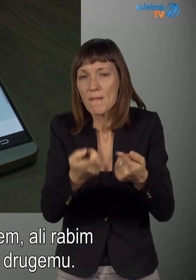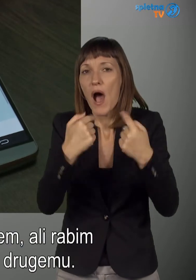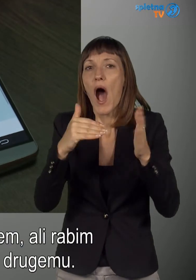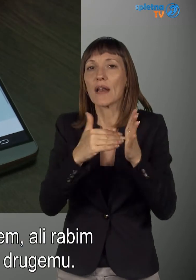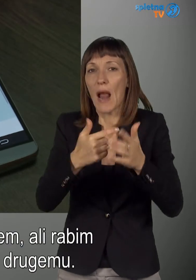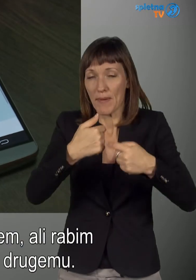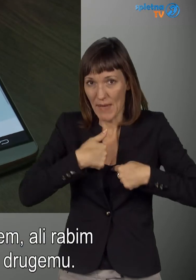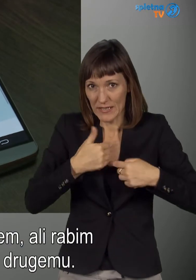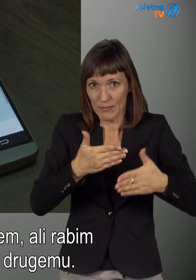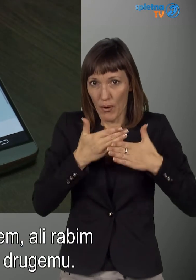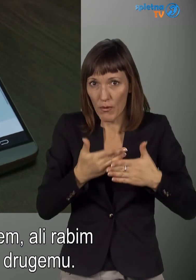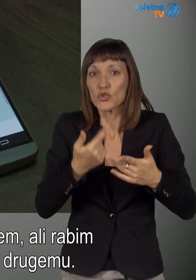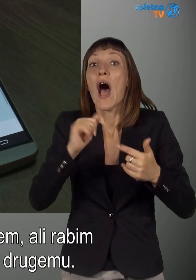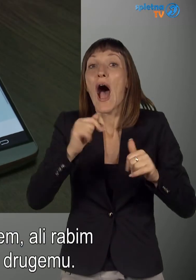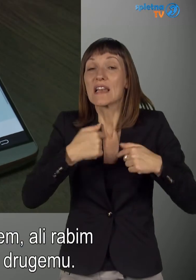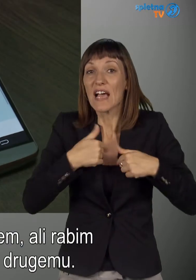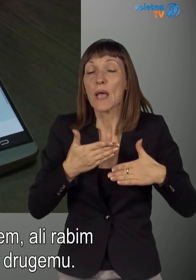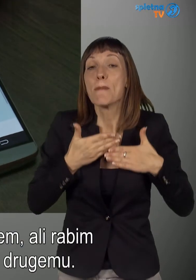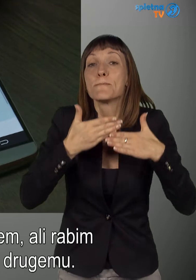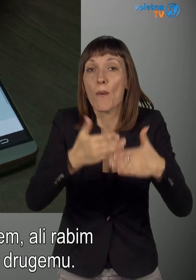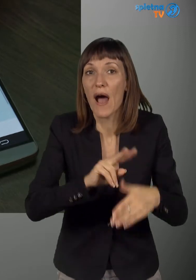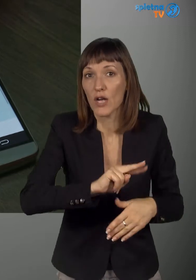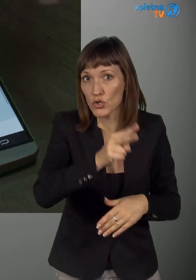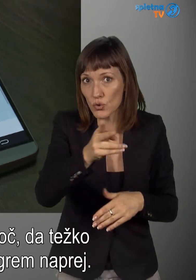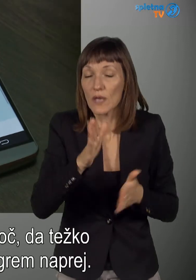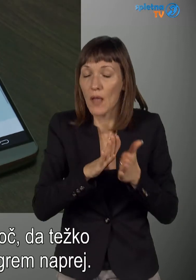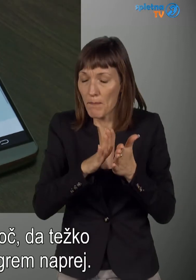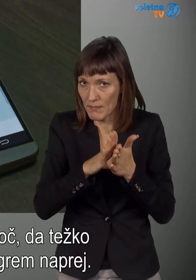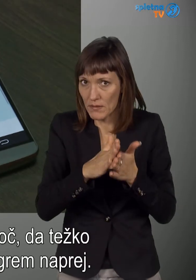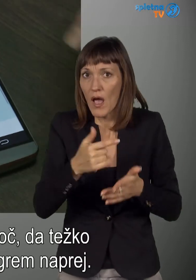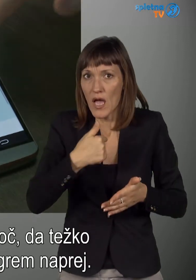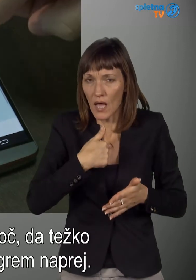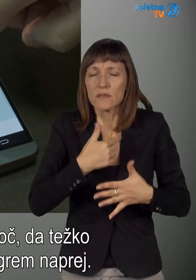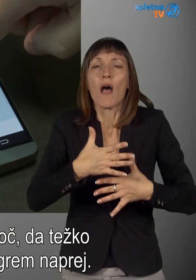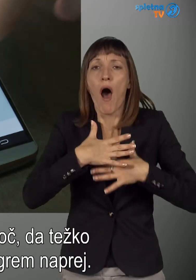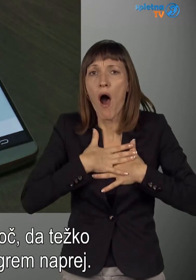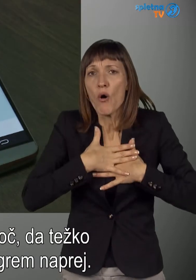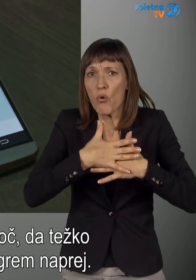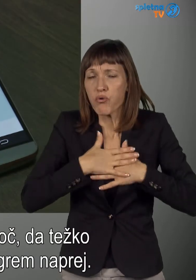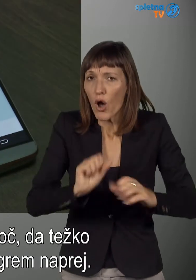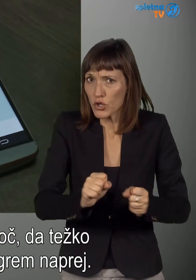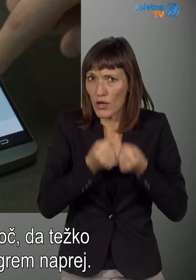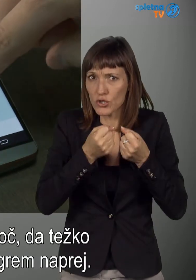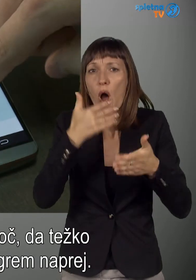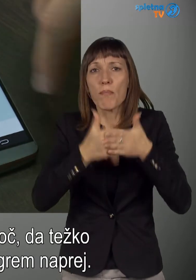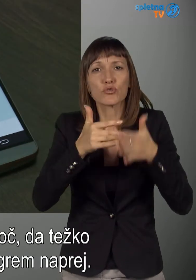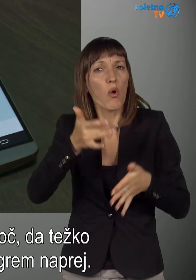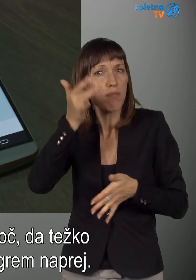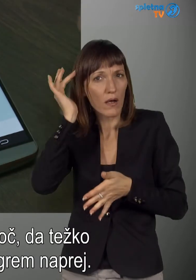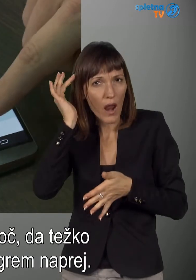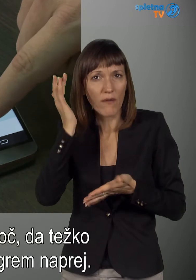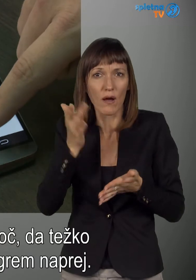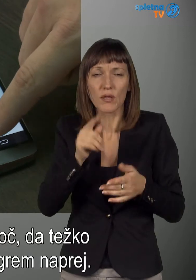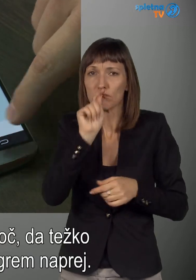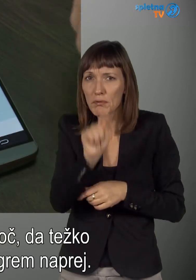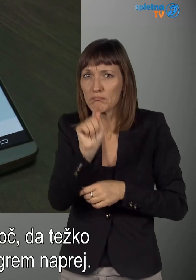ali rabim jaz pomoč, ali pomagam drugemu. Recimo, da jaz rabim pomoč, težko diham, poškodba glave,